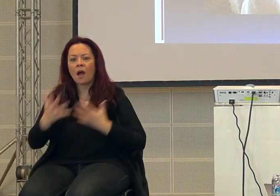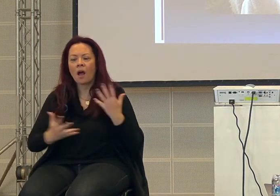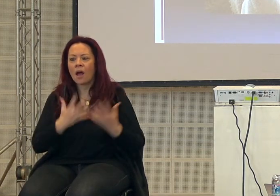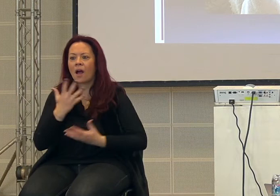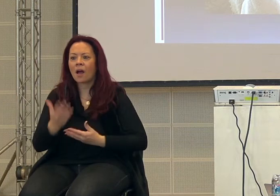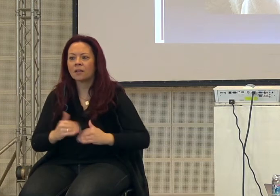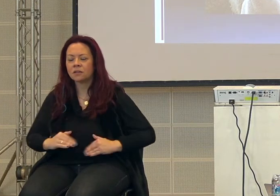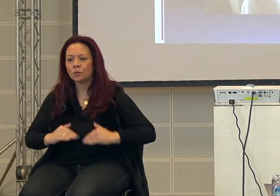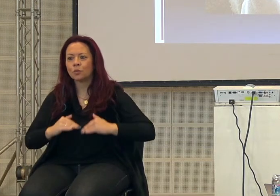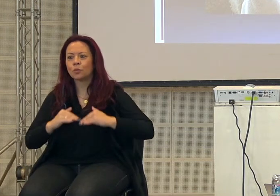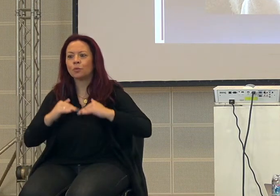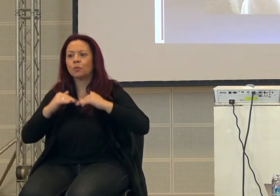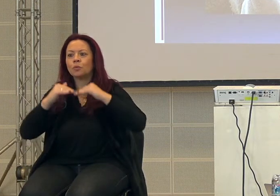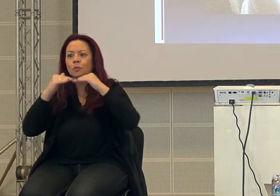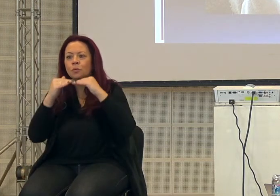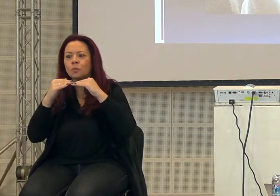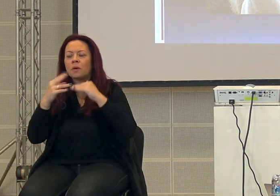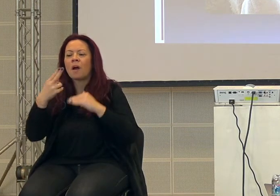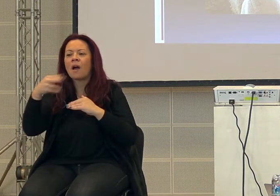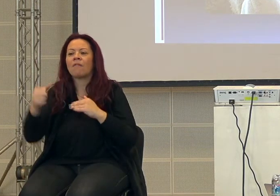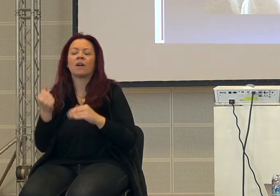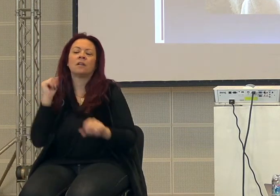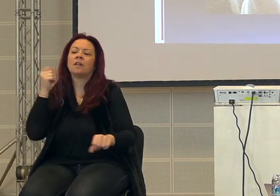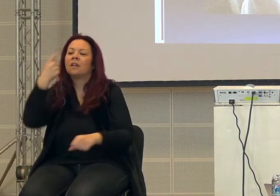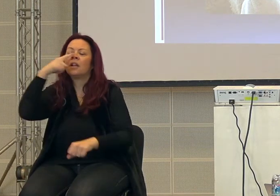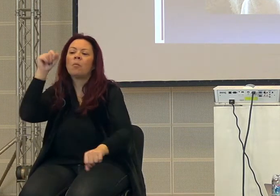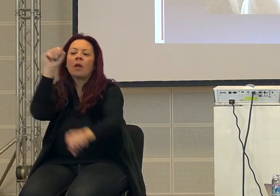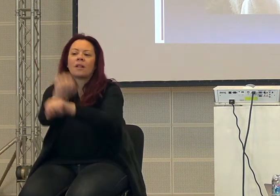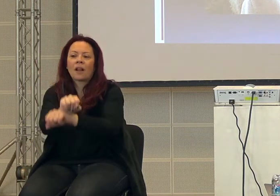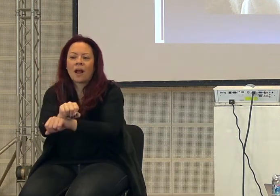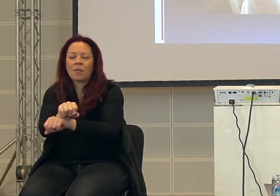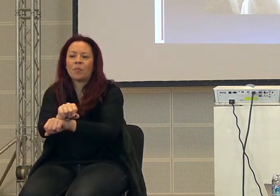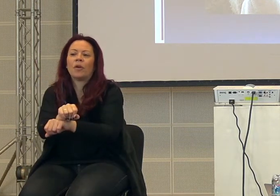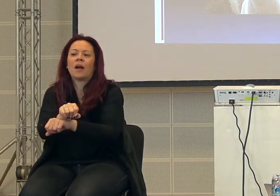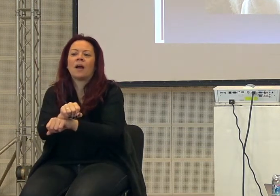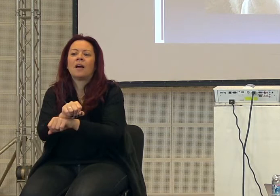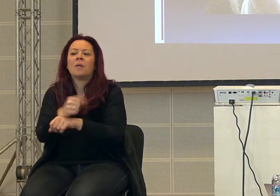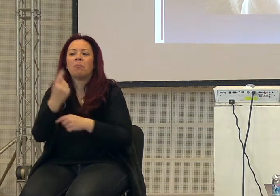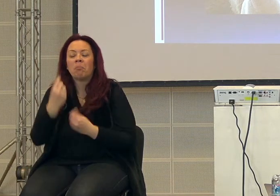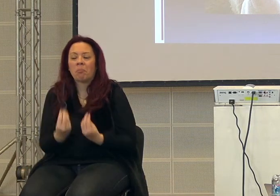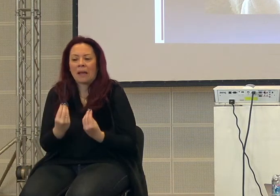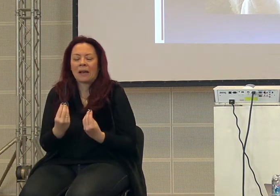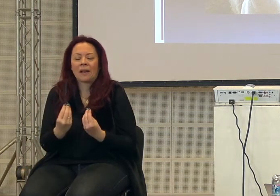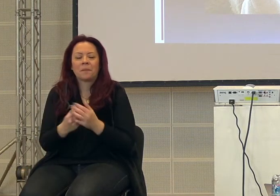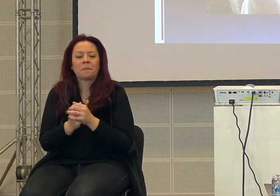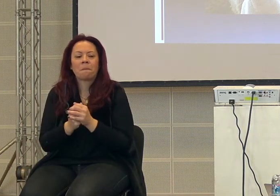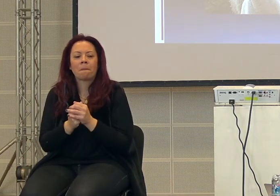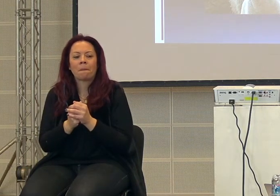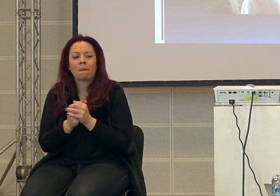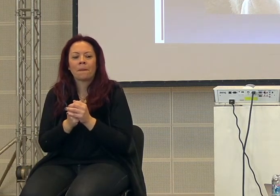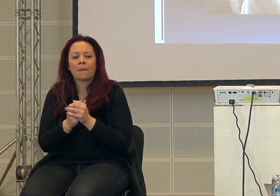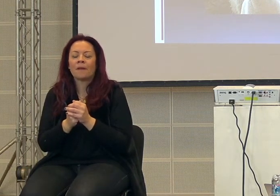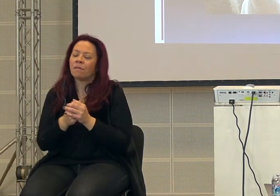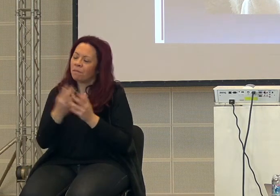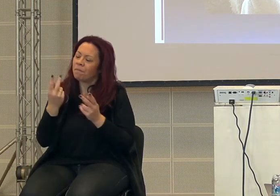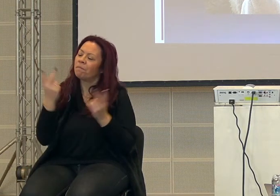senso, come dice Rari, finisce una trappola. E questo è probabilmente vero, c una trappola perché uno, è vero che